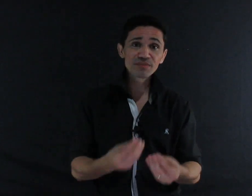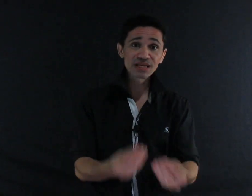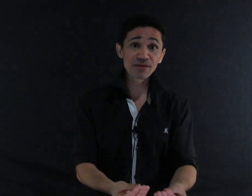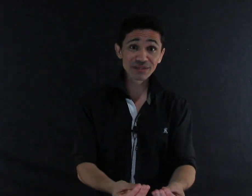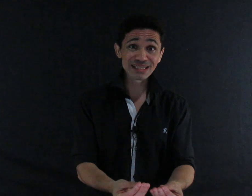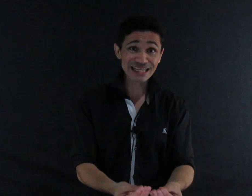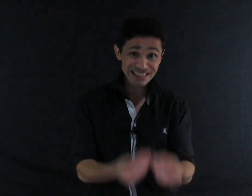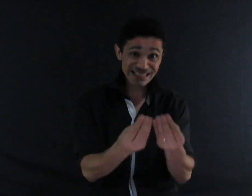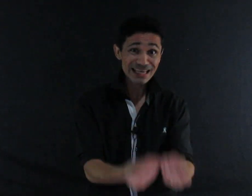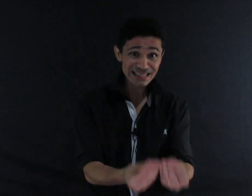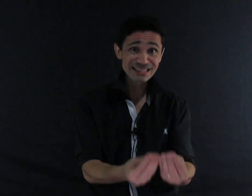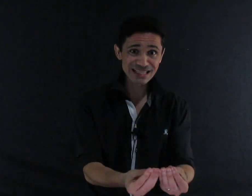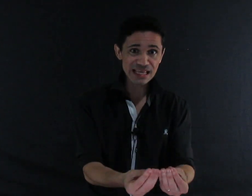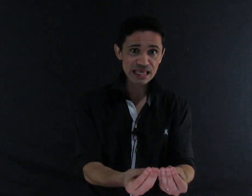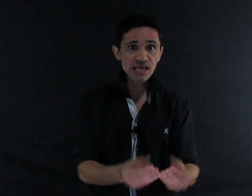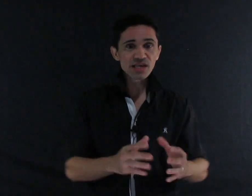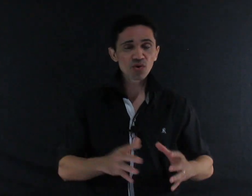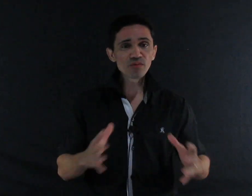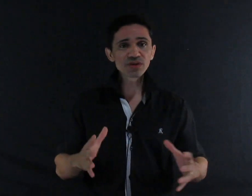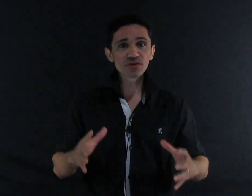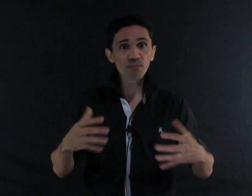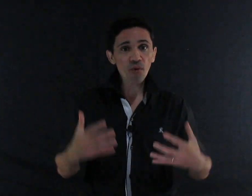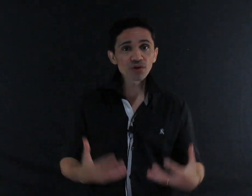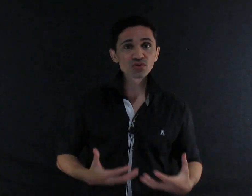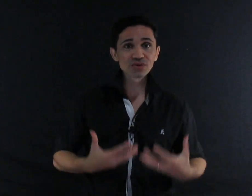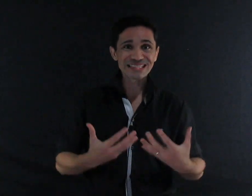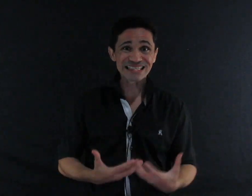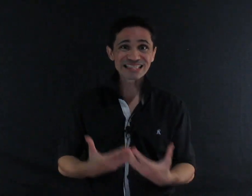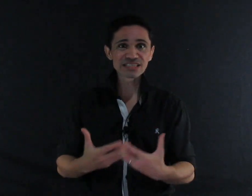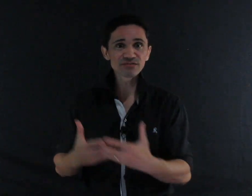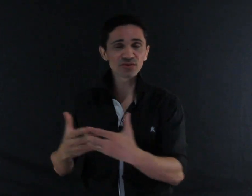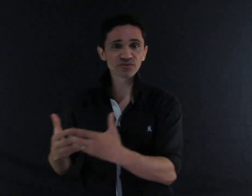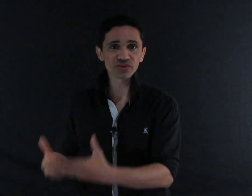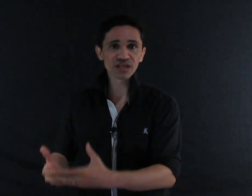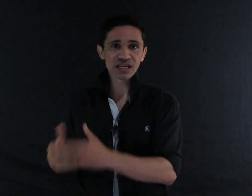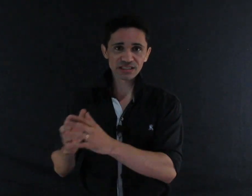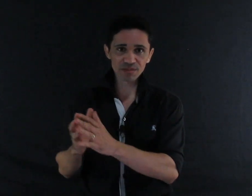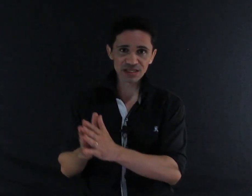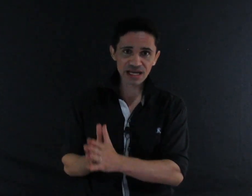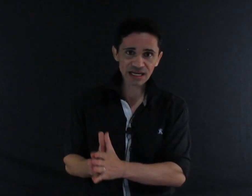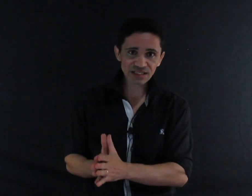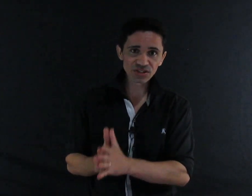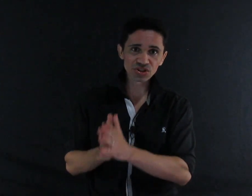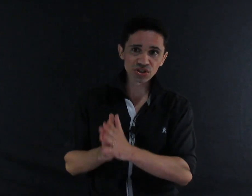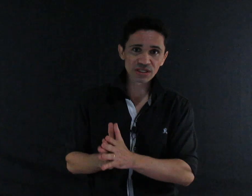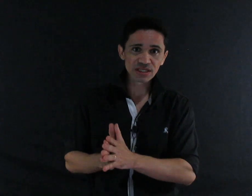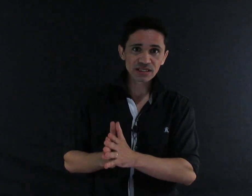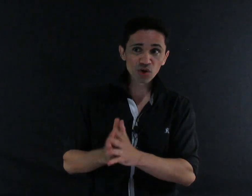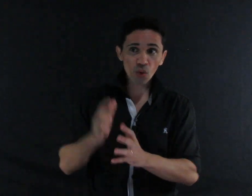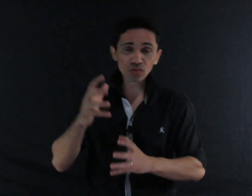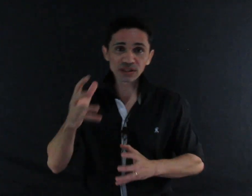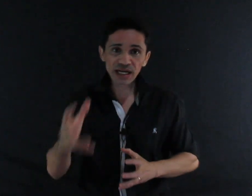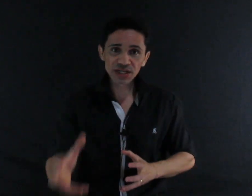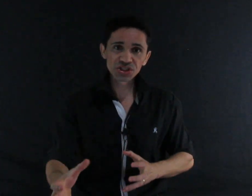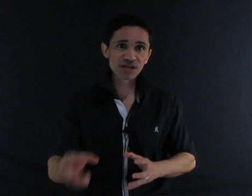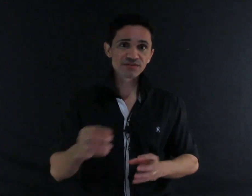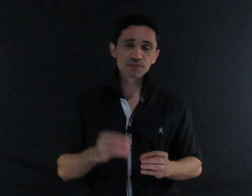uma habilidade que elas têm. E como que eu posso desenvolver essa habilidade de encontrar chaves